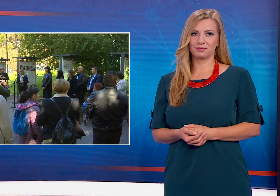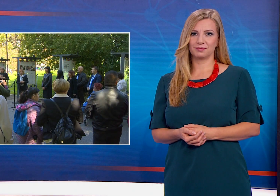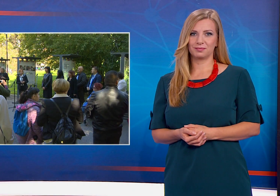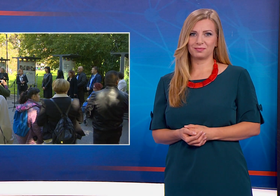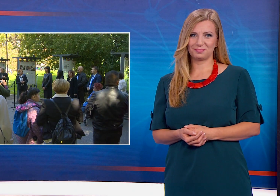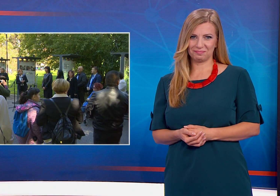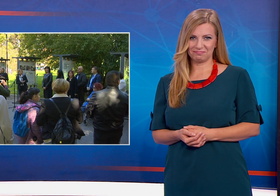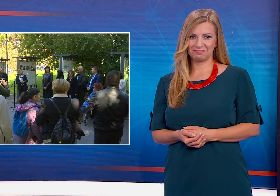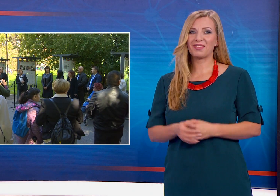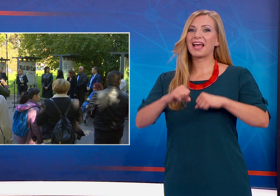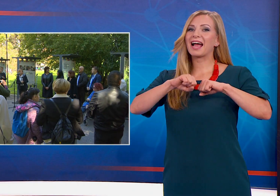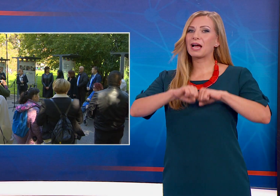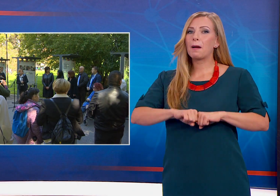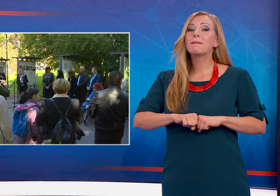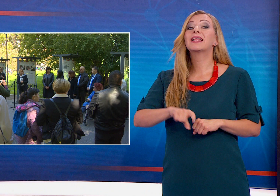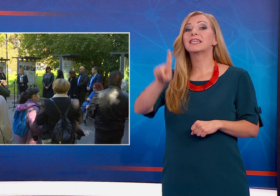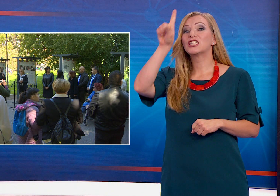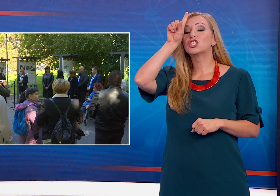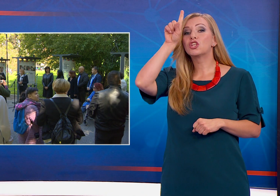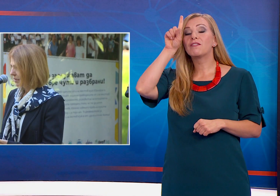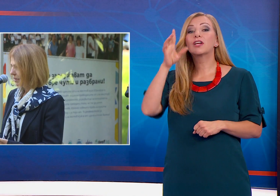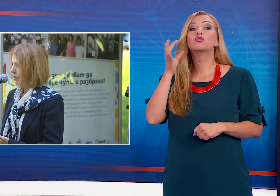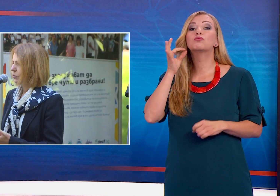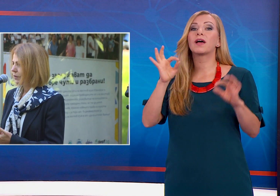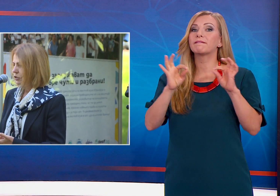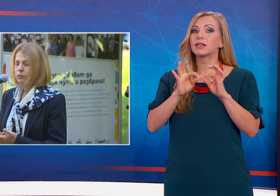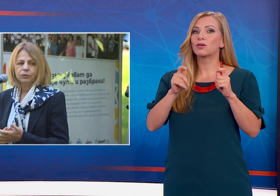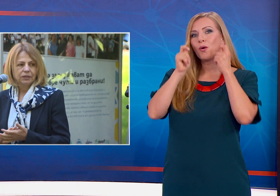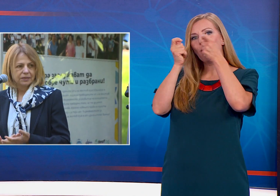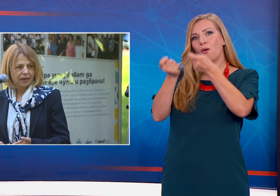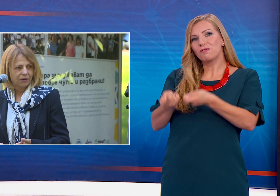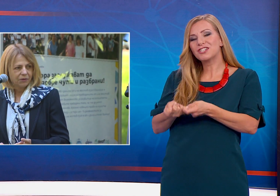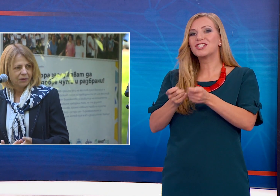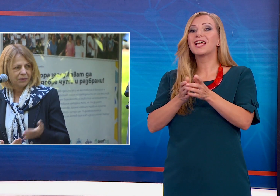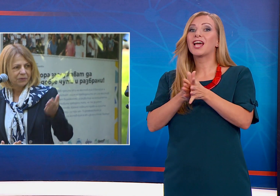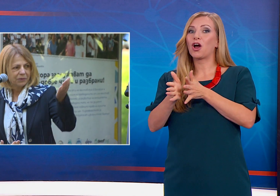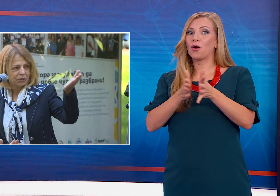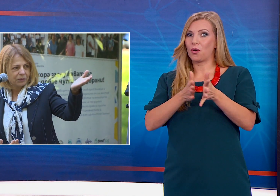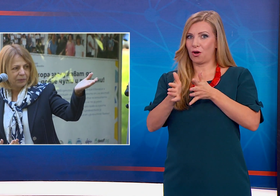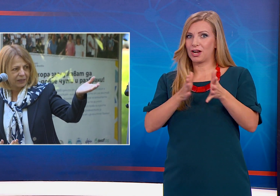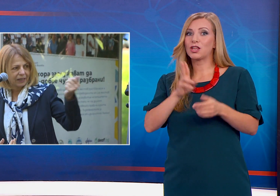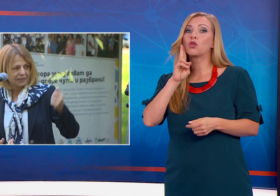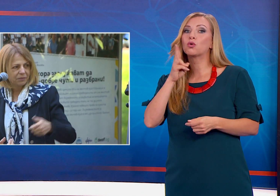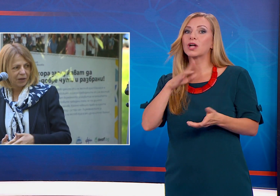Кметът на София, госпожа Ярданка Фандъкова, увъжи хората от глухата общност и ги поздрави по повод празника им.